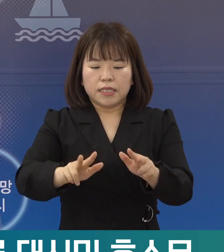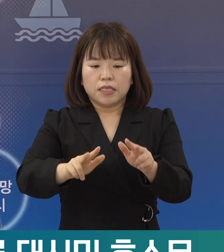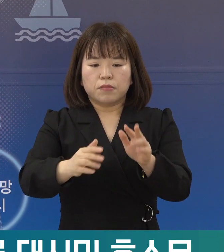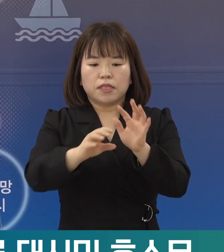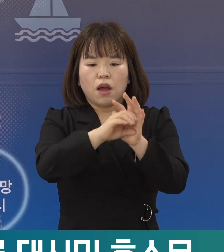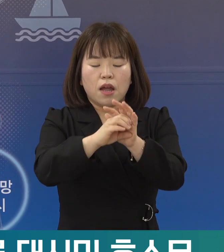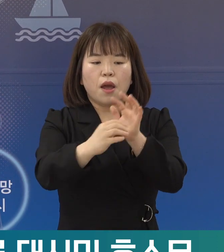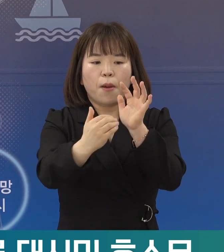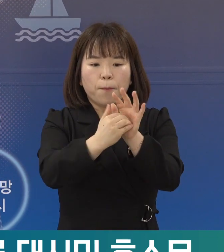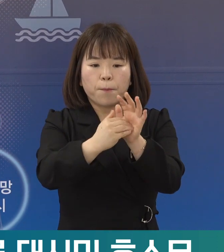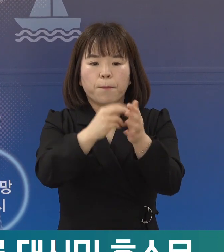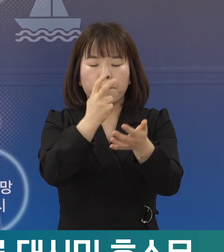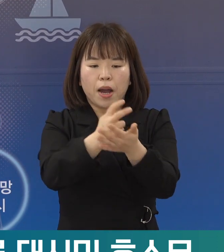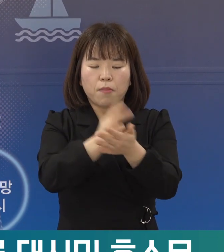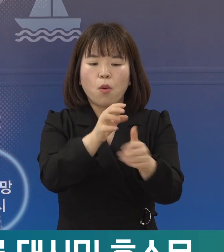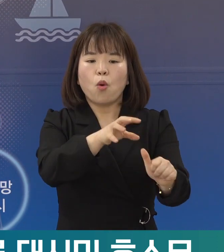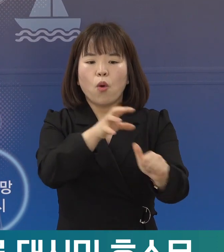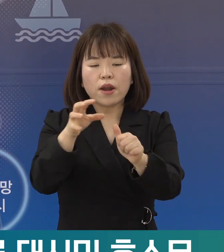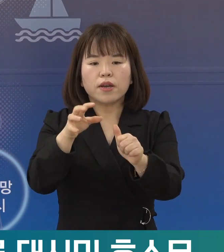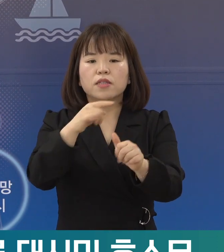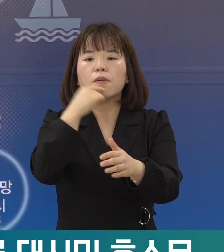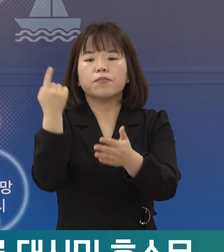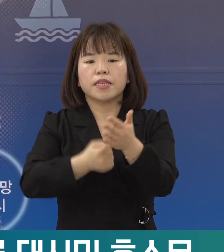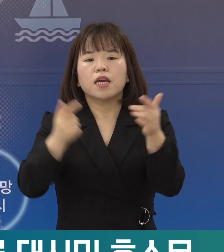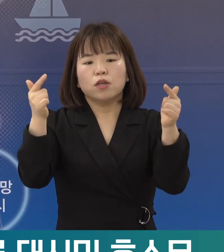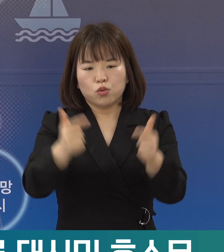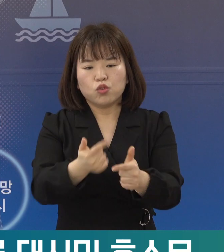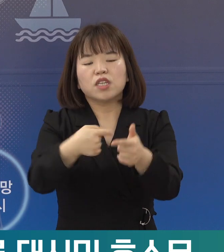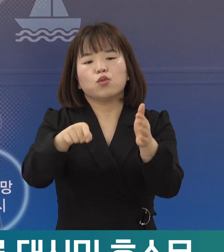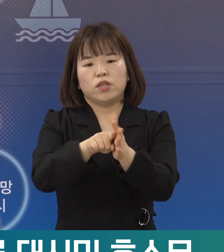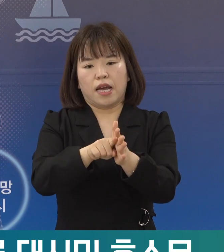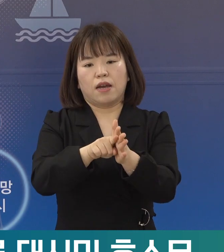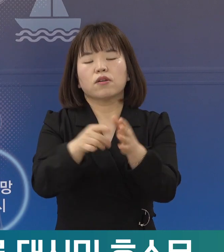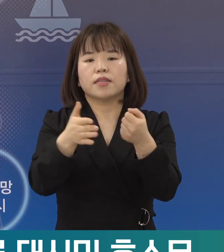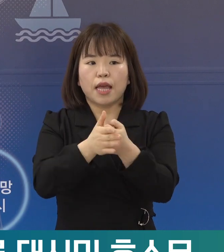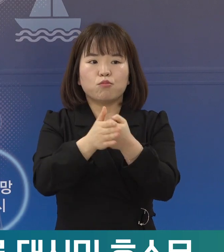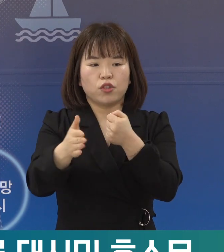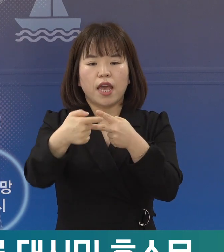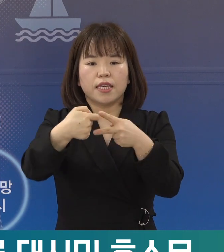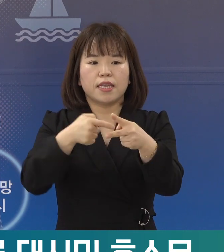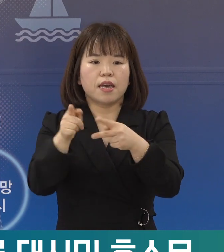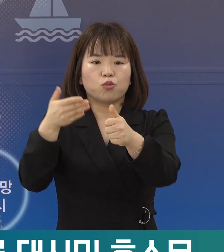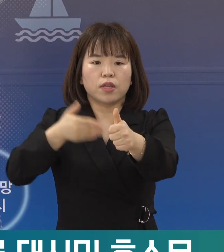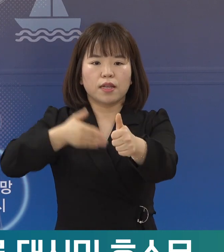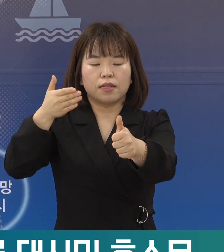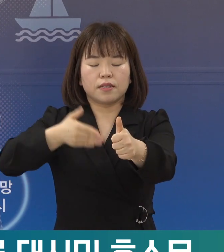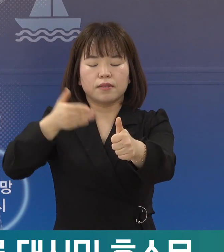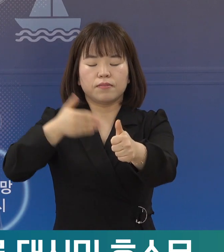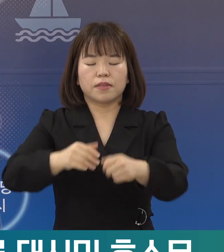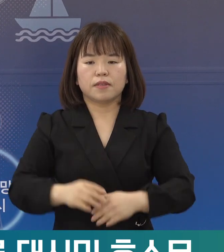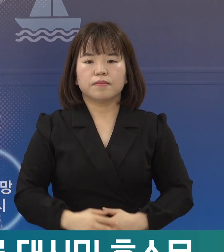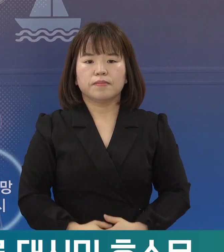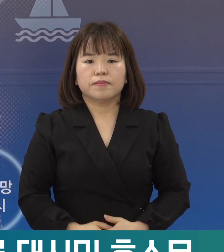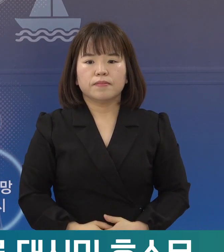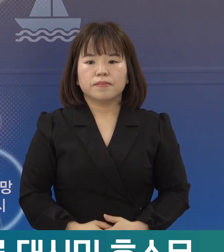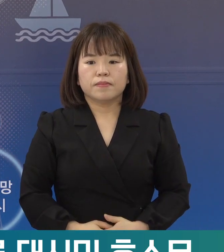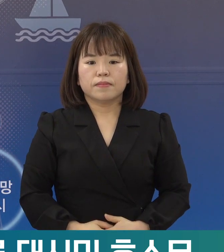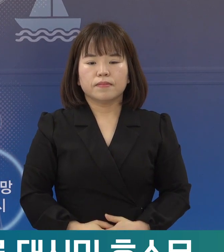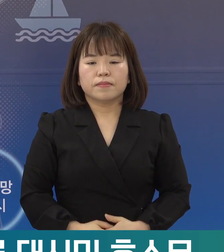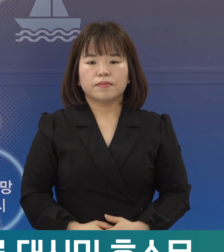효율적으로 활용하여 피해 최소화를 위한 불가피한 조치요니 양지해 주시길 거듭 부탁드립니다.